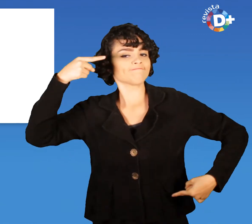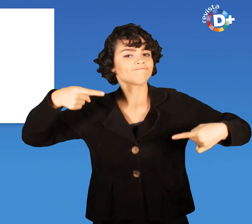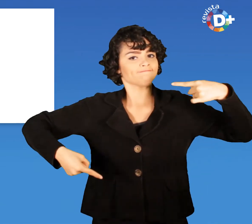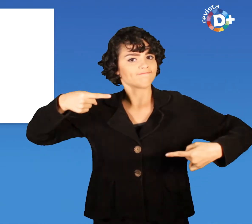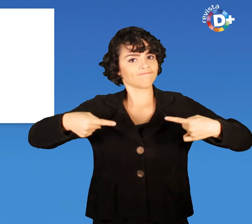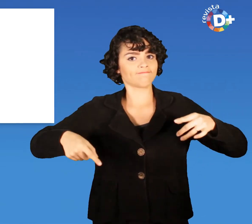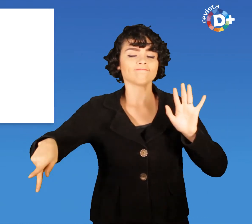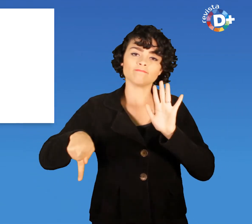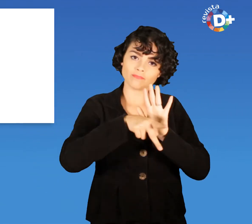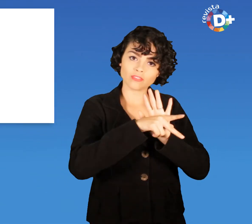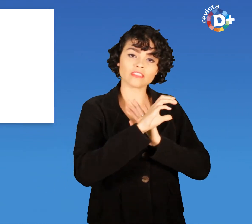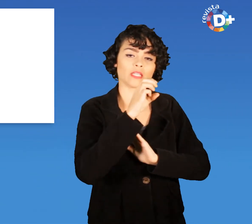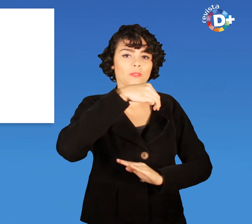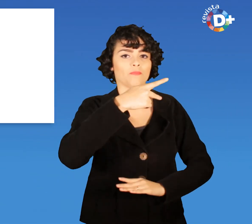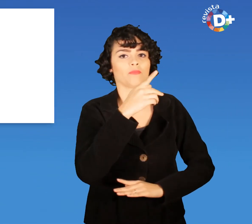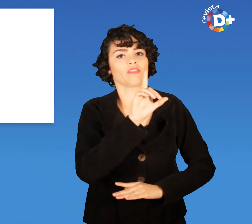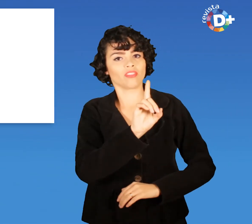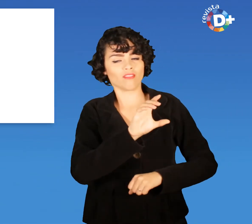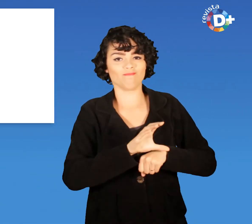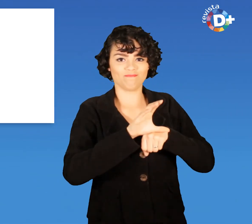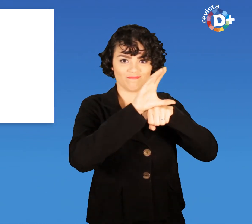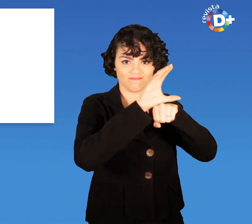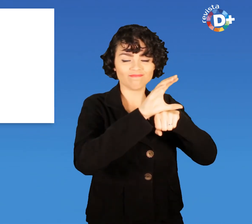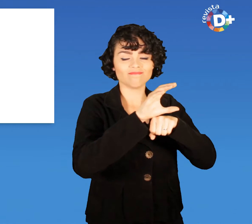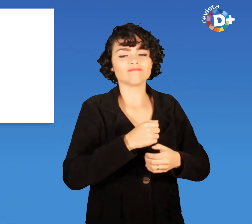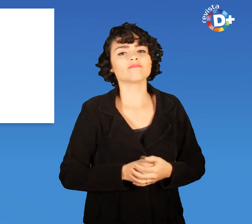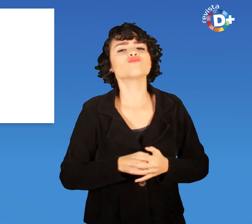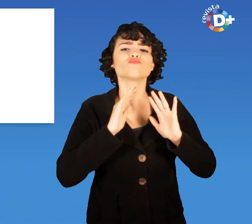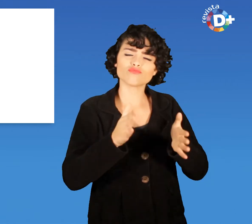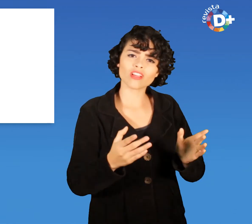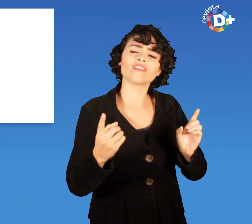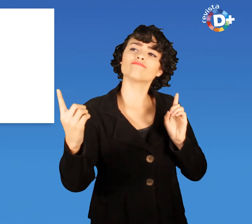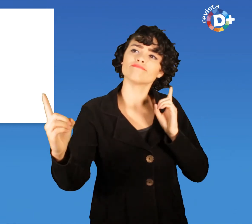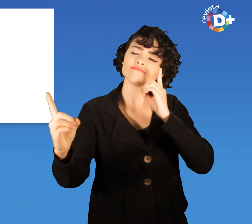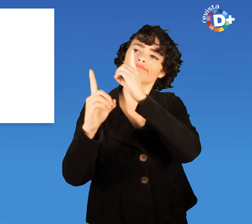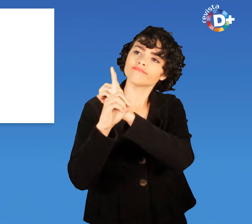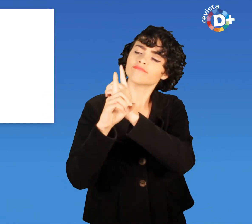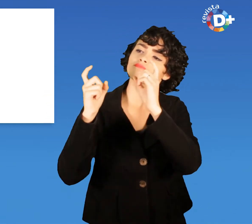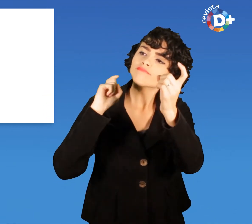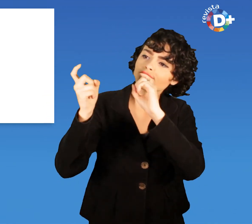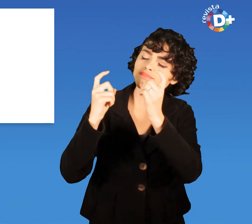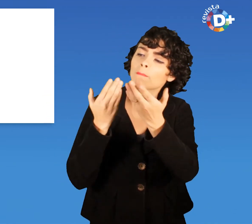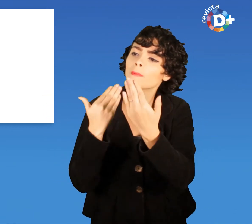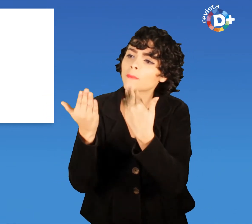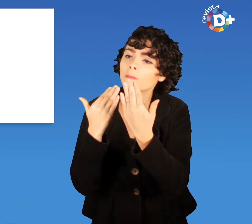CMPD Já fizemos uma reunião com a SP Trans para tratar do assunto